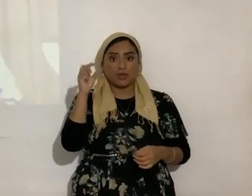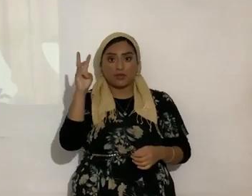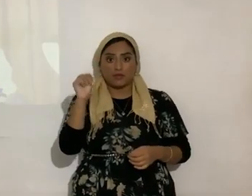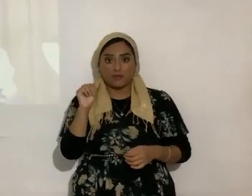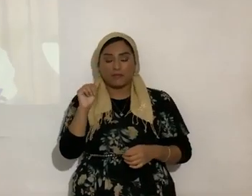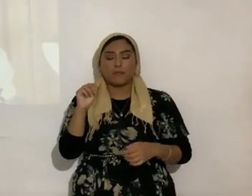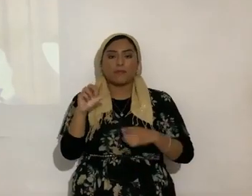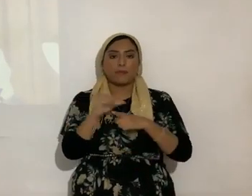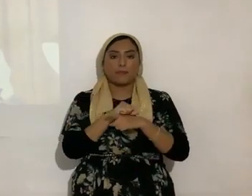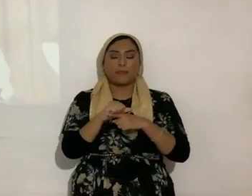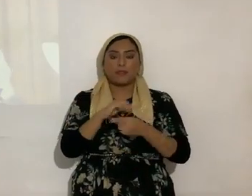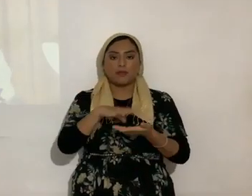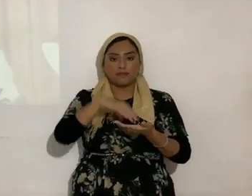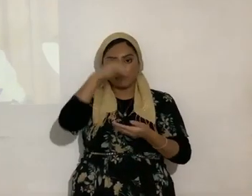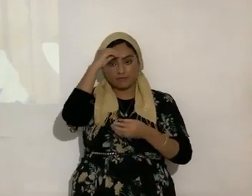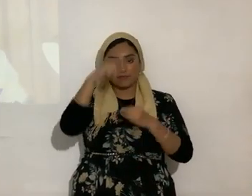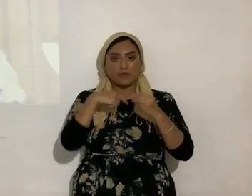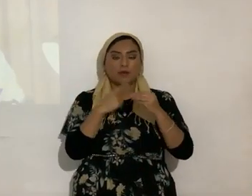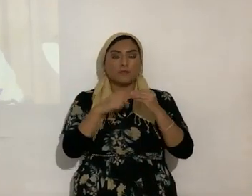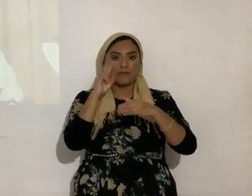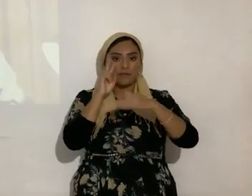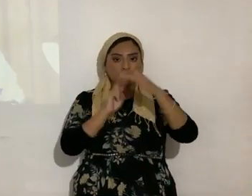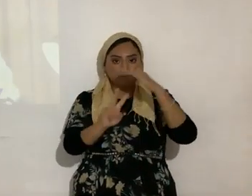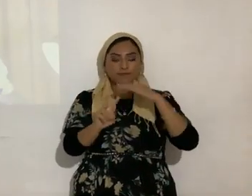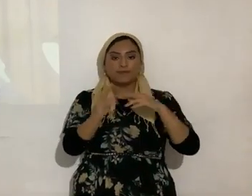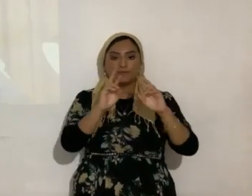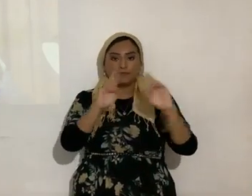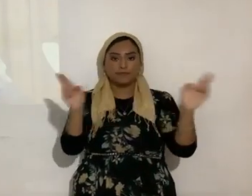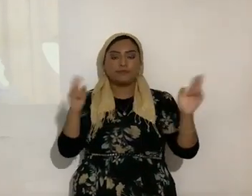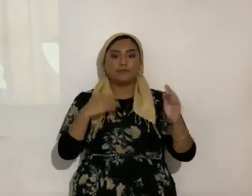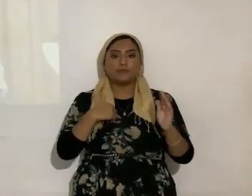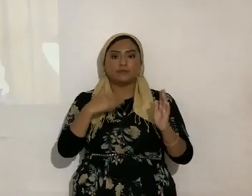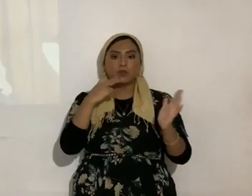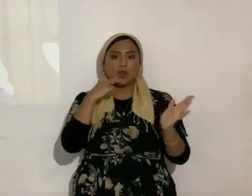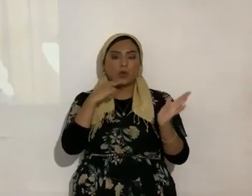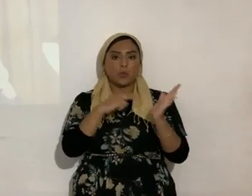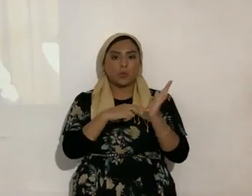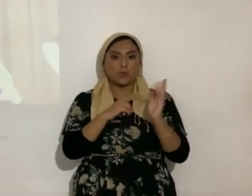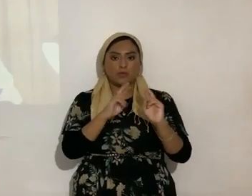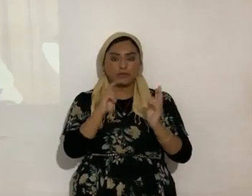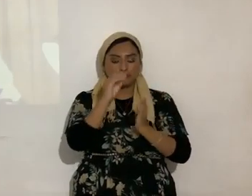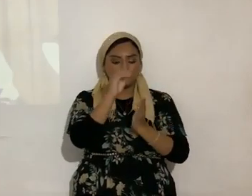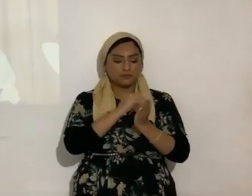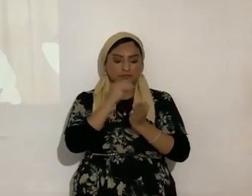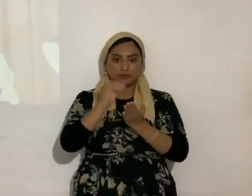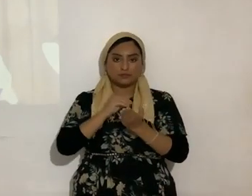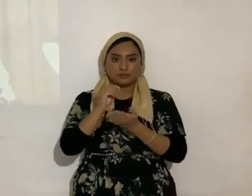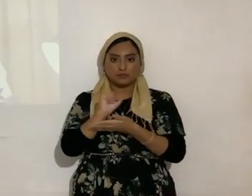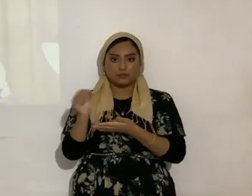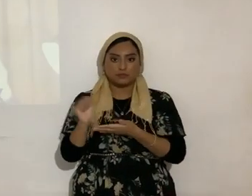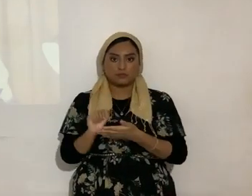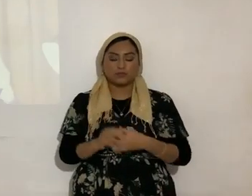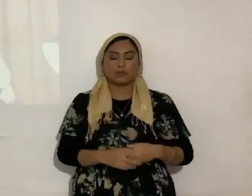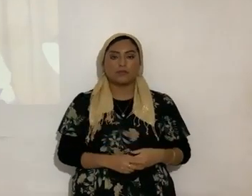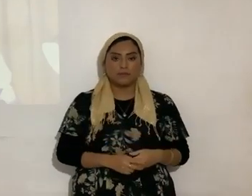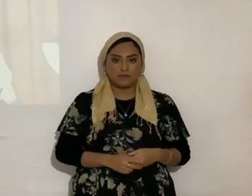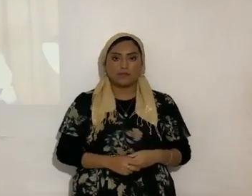repaso de las profecías, para que todos tengan sus lapiceros, su cuaderno, sus marcadores y demás, ¿de acuerdo? Es mucho, muy